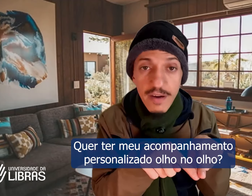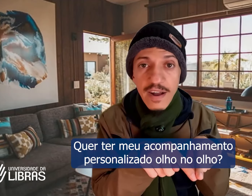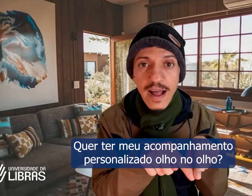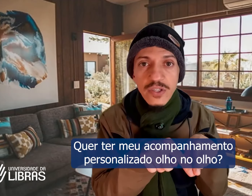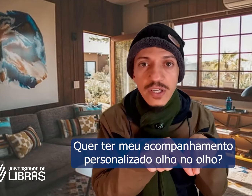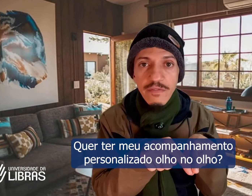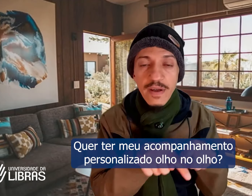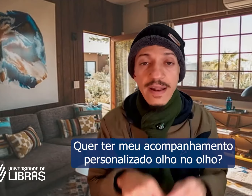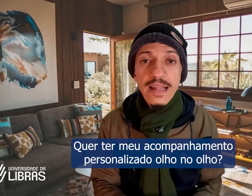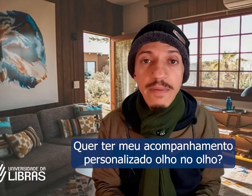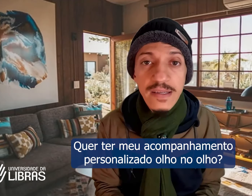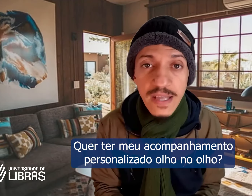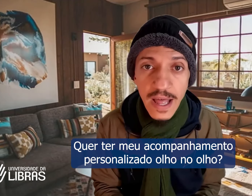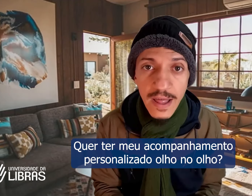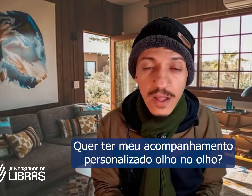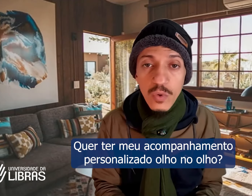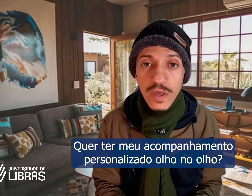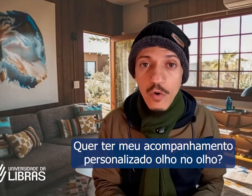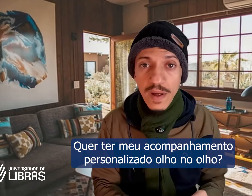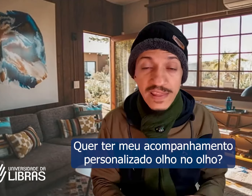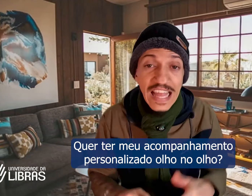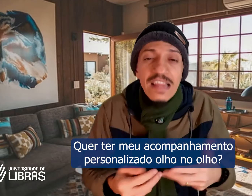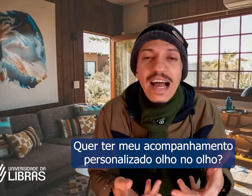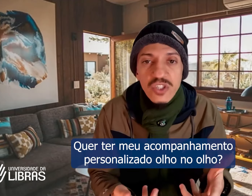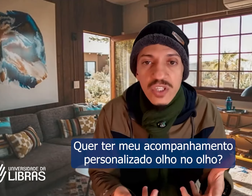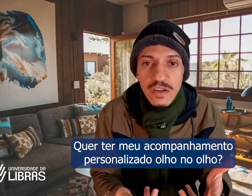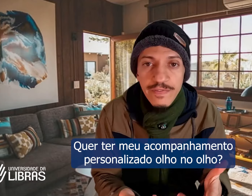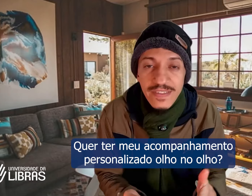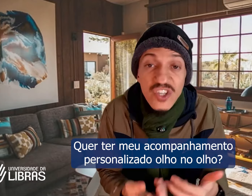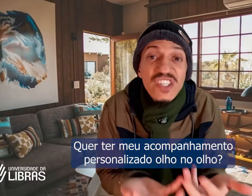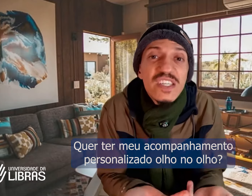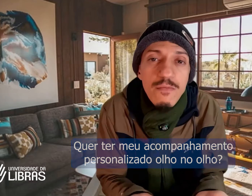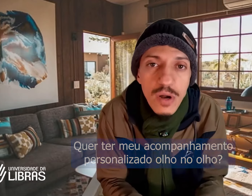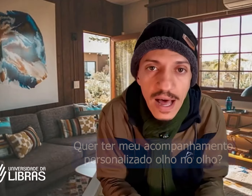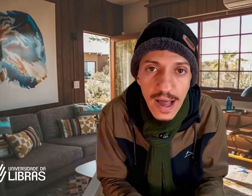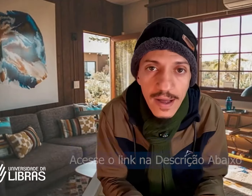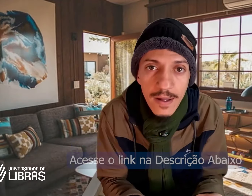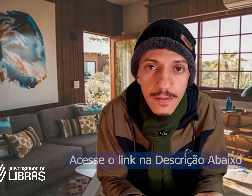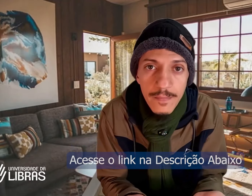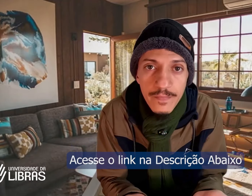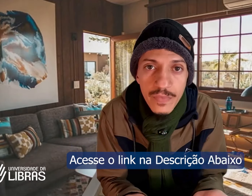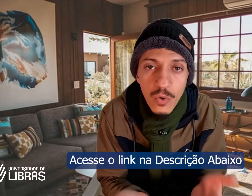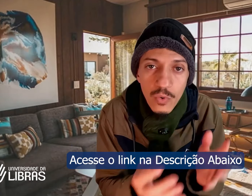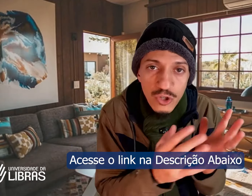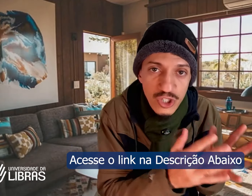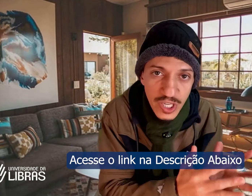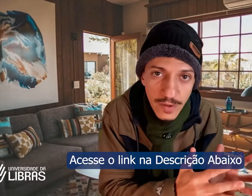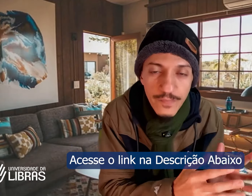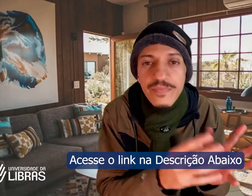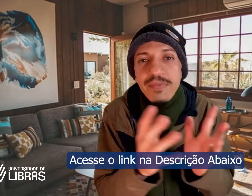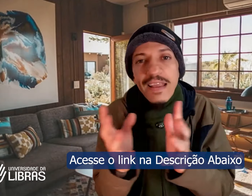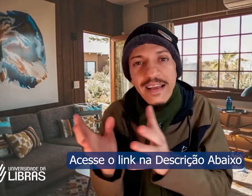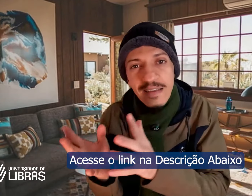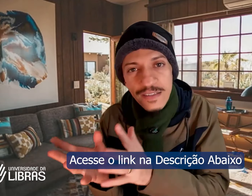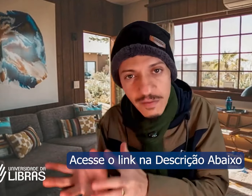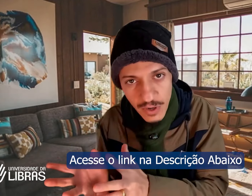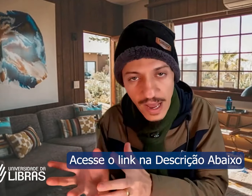avaliativa nada mais é do que uma tentativa de simular, ou de simular,